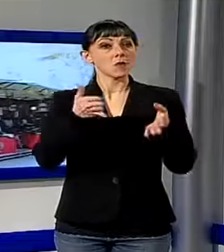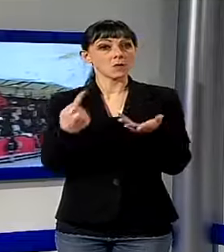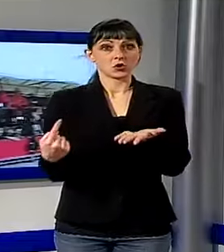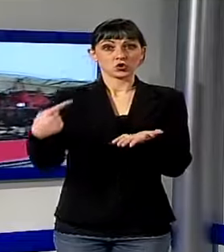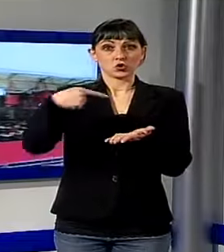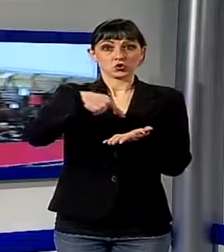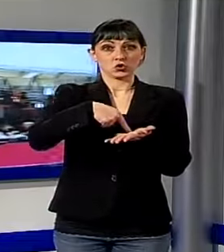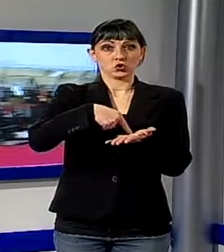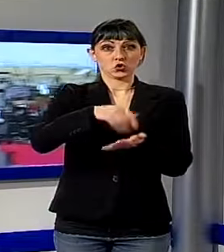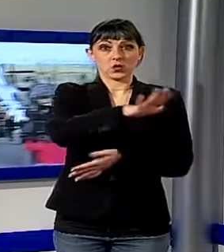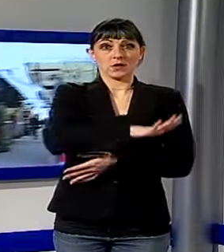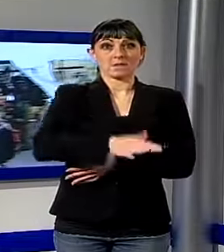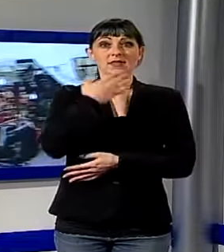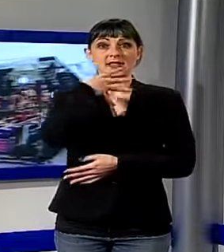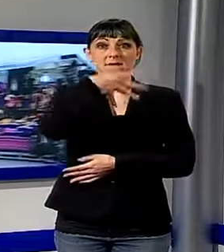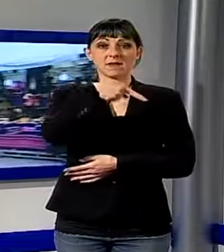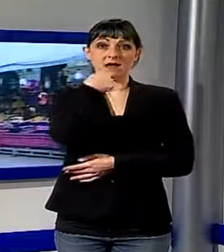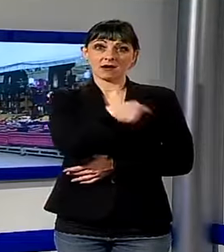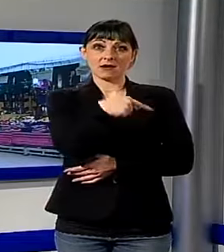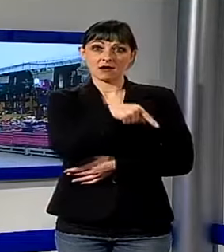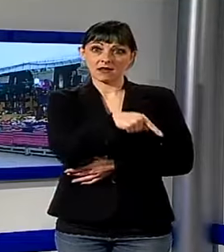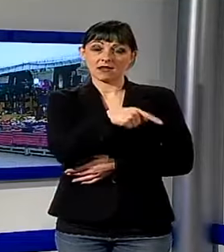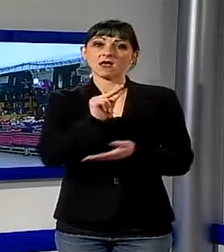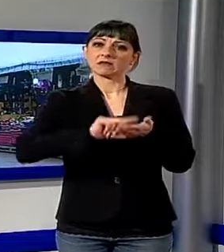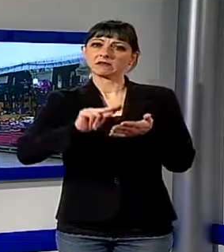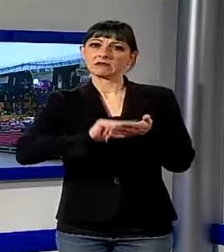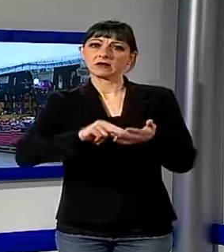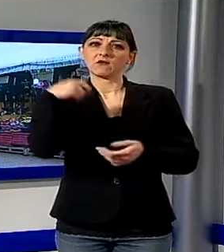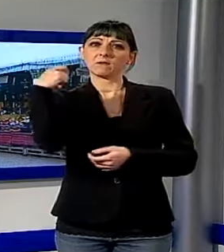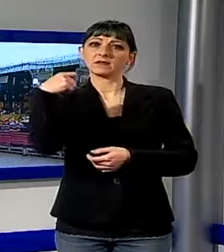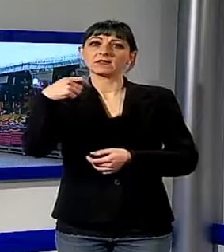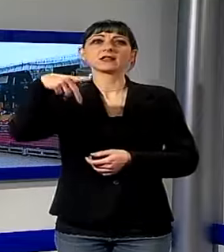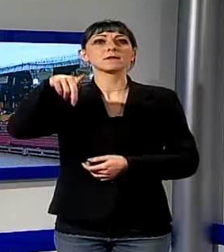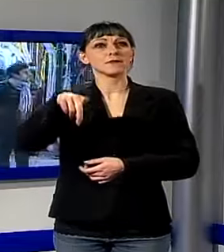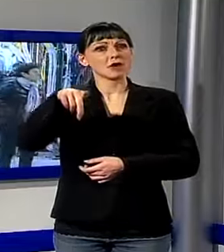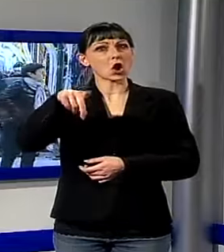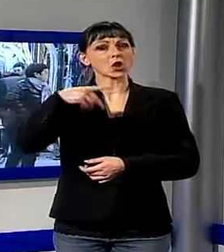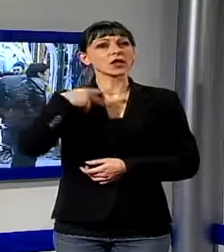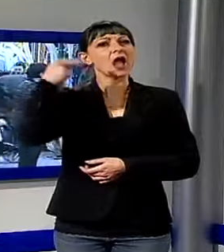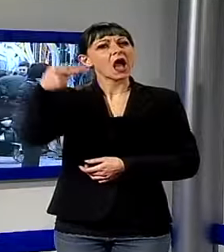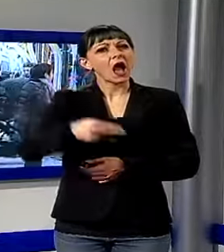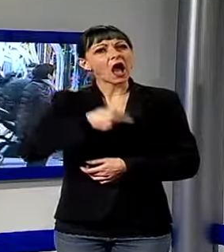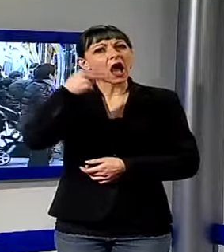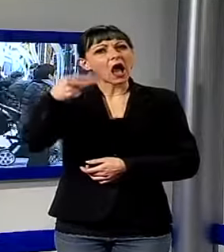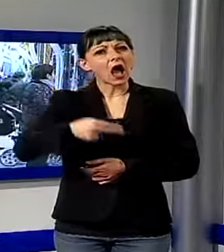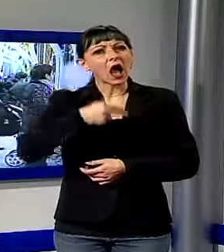storica scrive il presidente di Anva Leonetto Pierotti dopo diversi anni di parcheggio in una piazza che non ha sicuramente